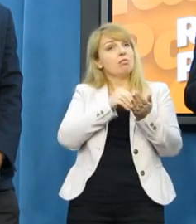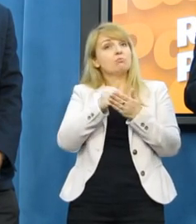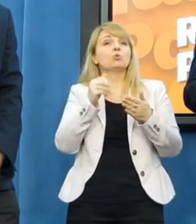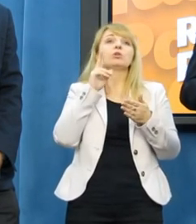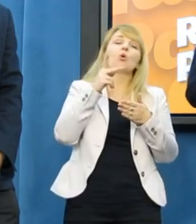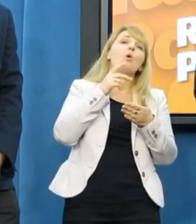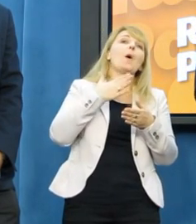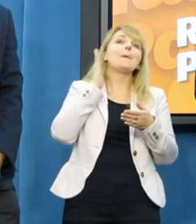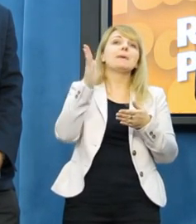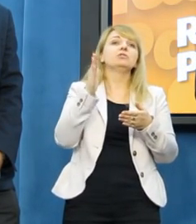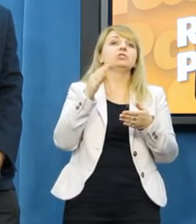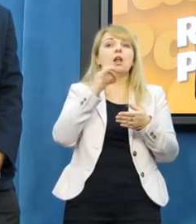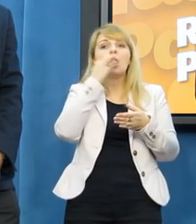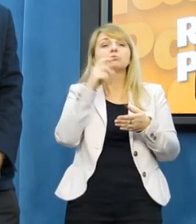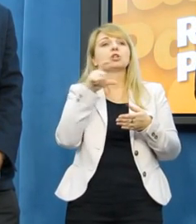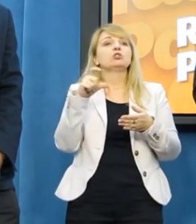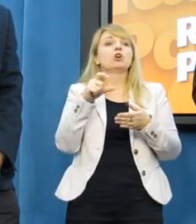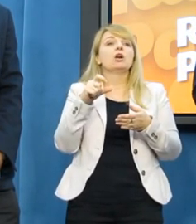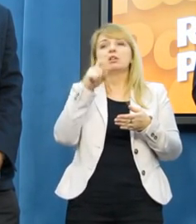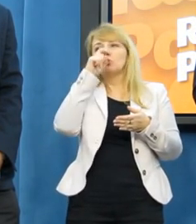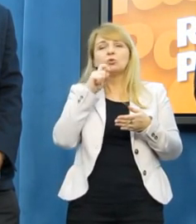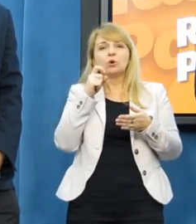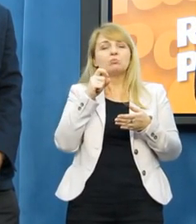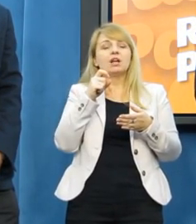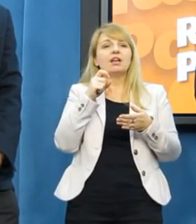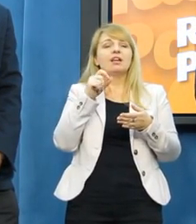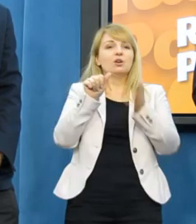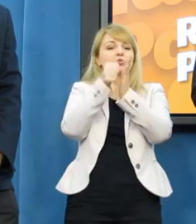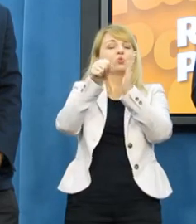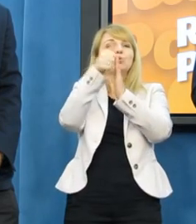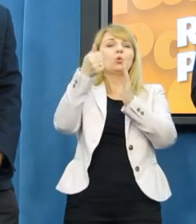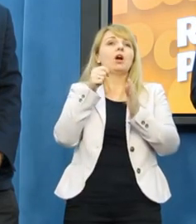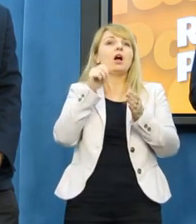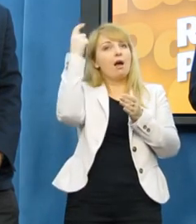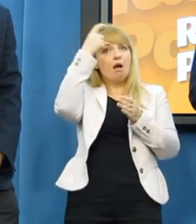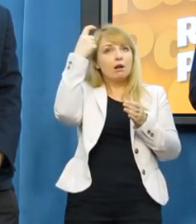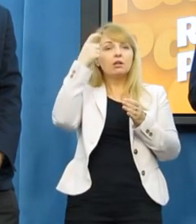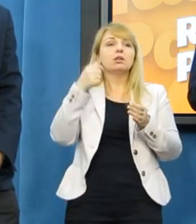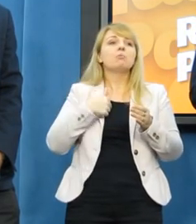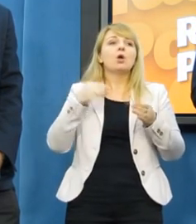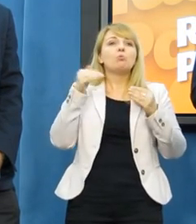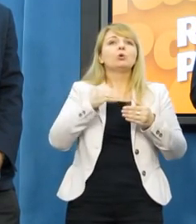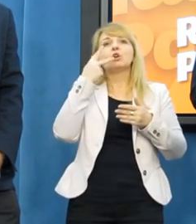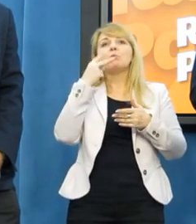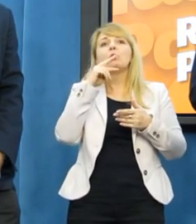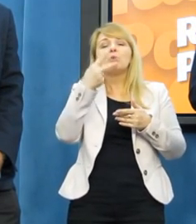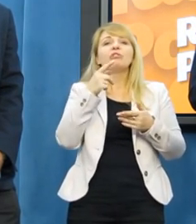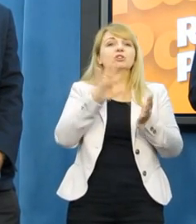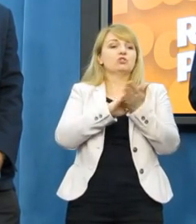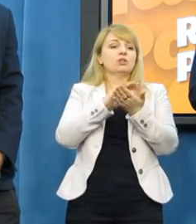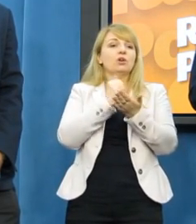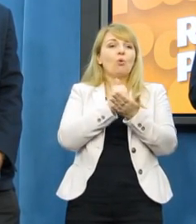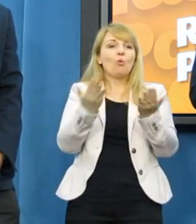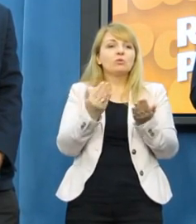dzieło sztuki, które narusza jakoś tabu religijny, może być z punktu dla kodeksu karnego